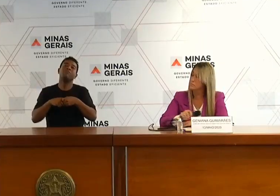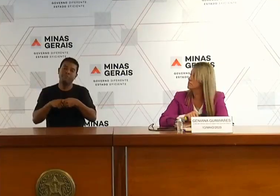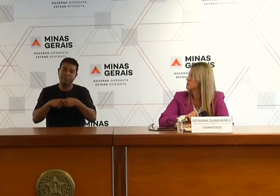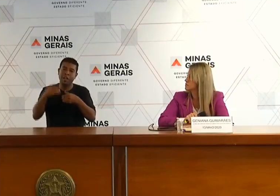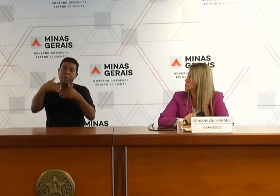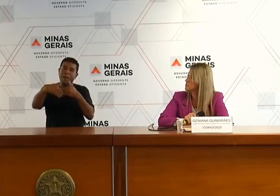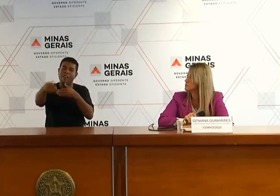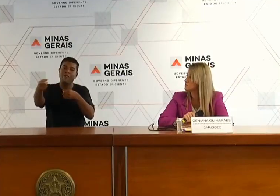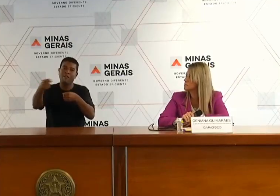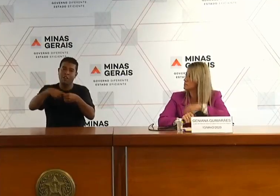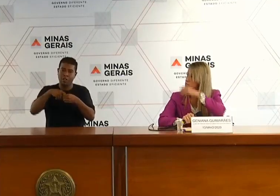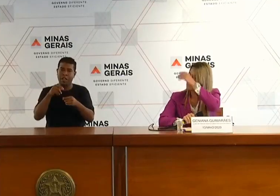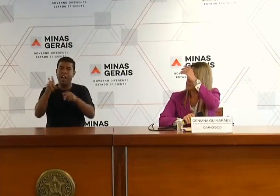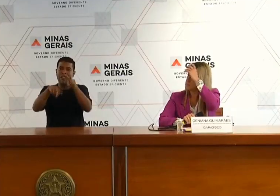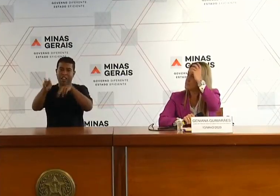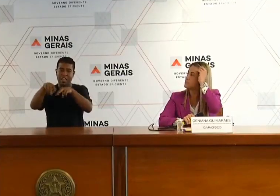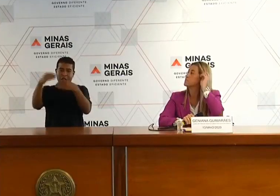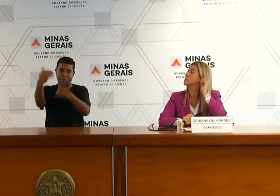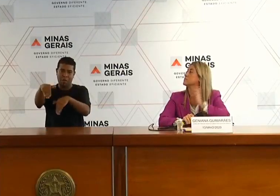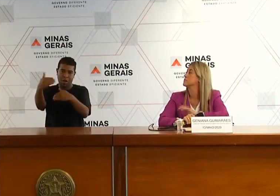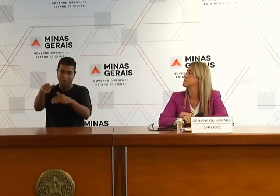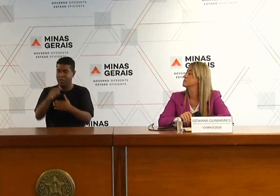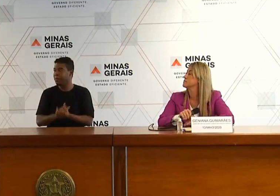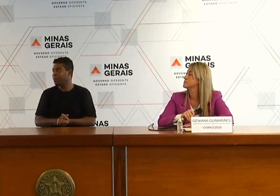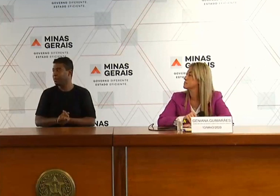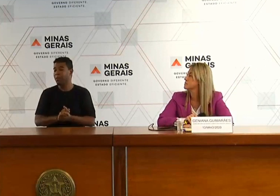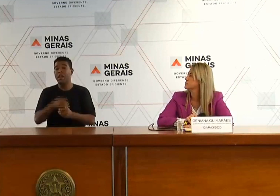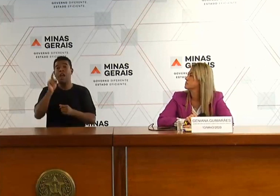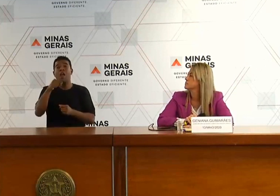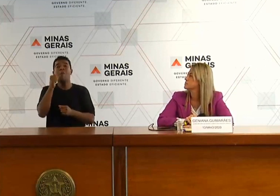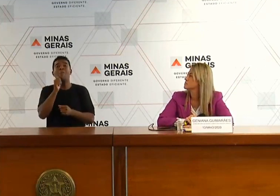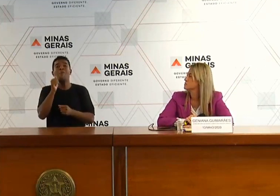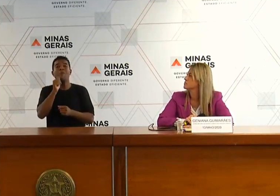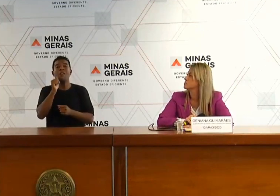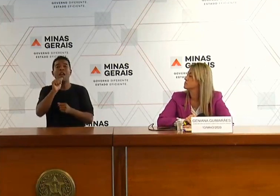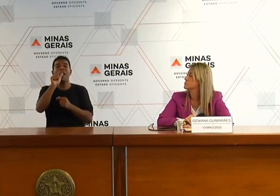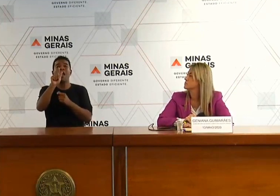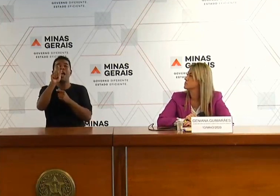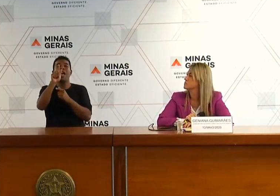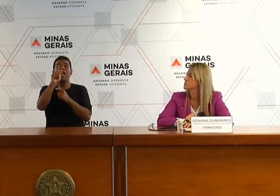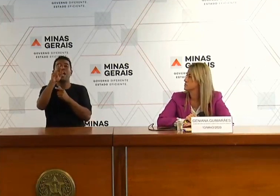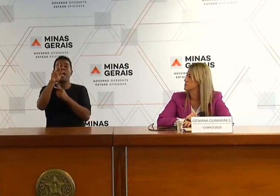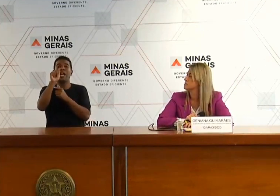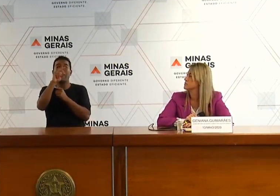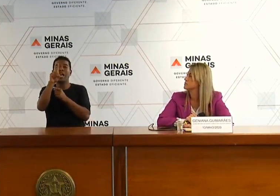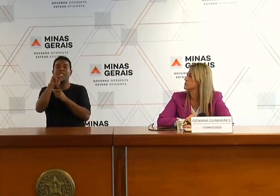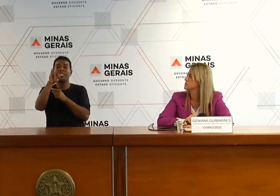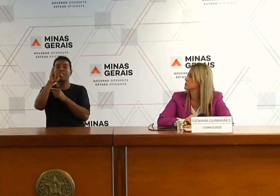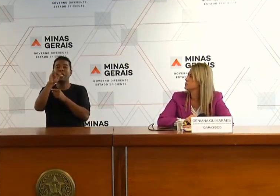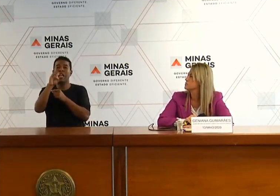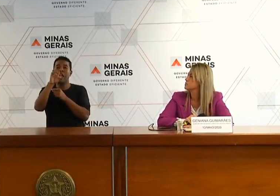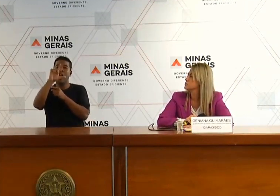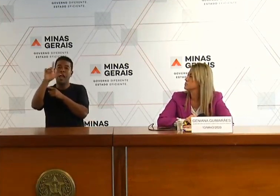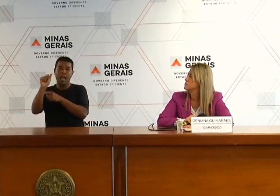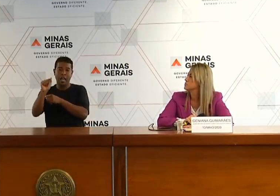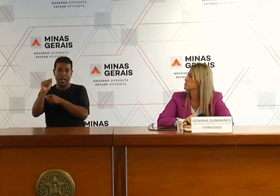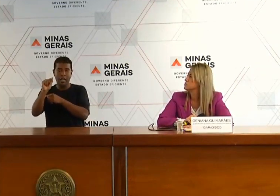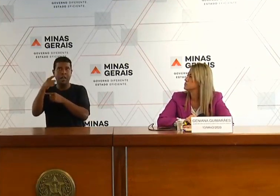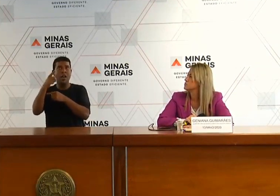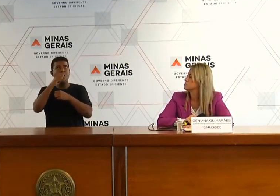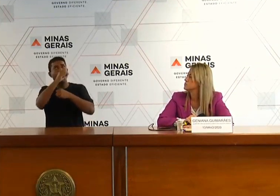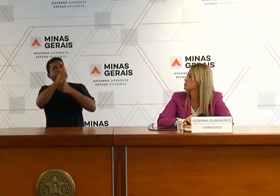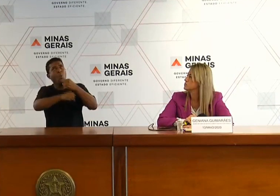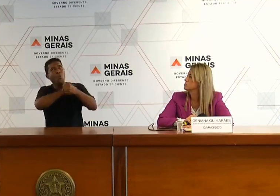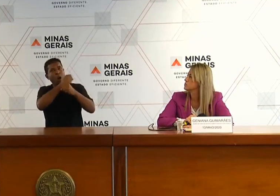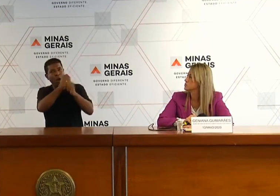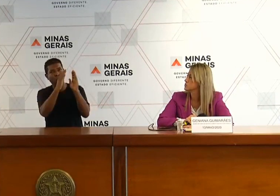Maristela Bretas, Programa Justiça em Questão, do Tribunal de Justiça de Minas Gerais. O ano letivo